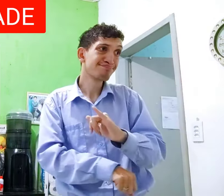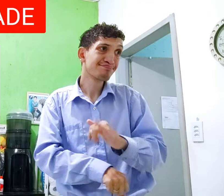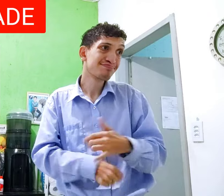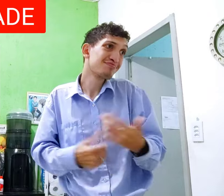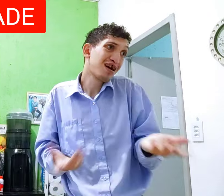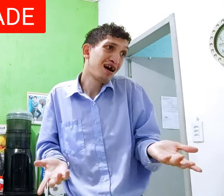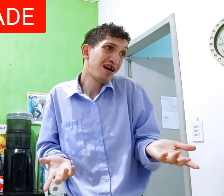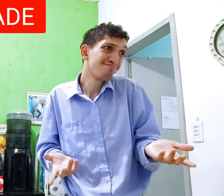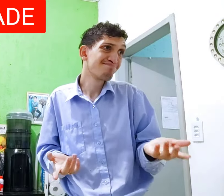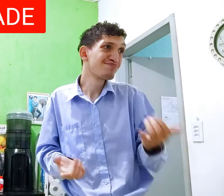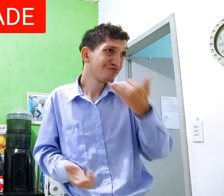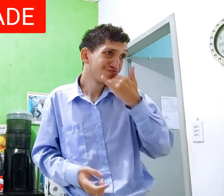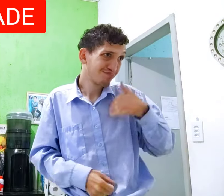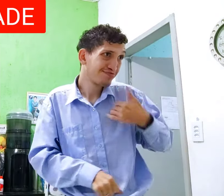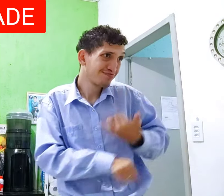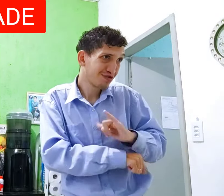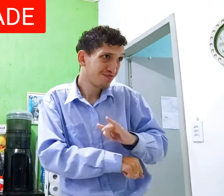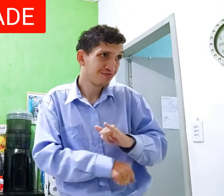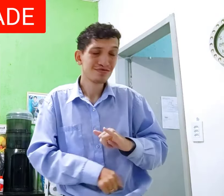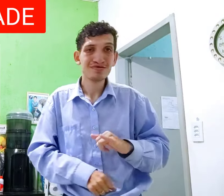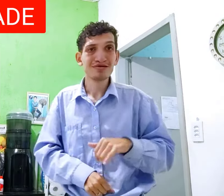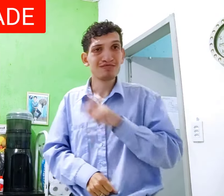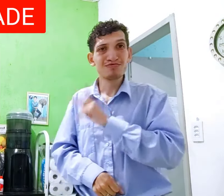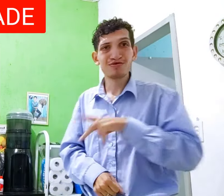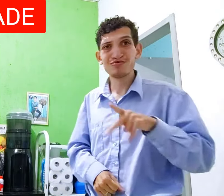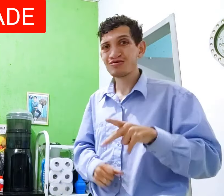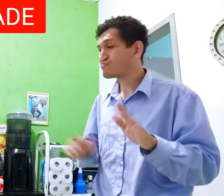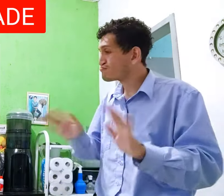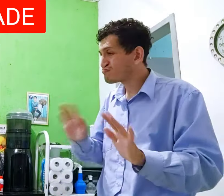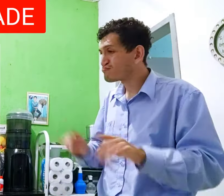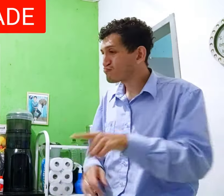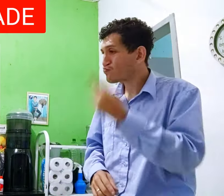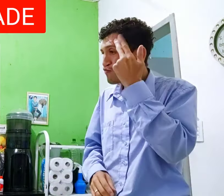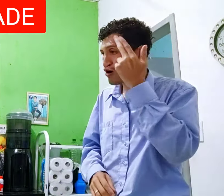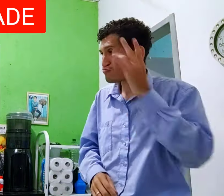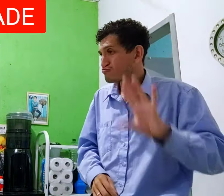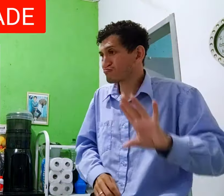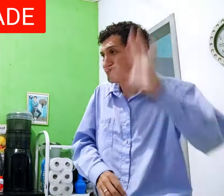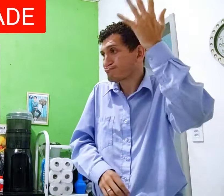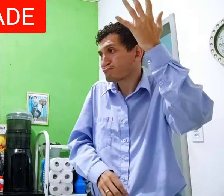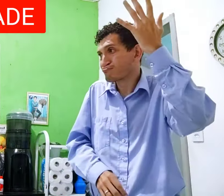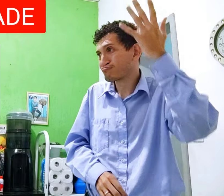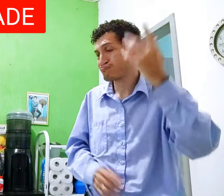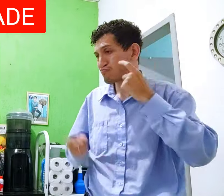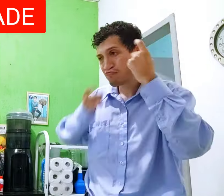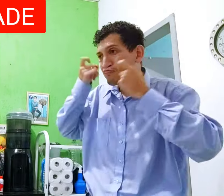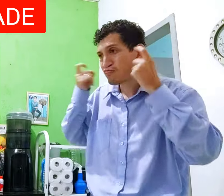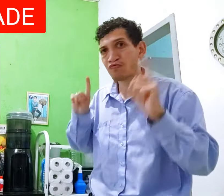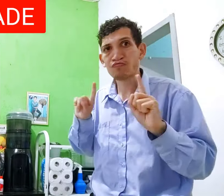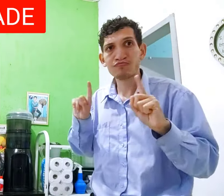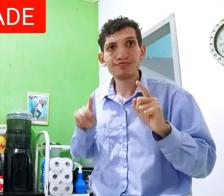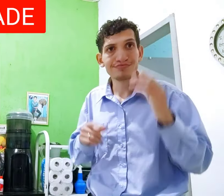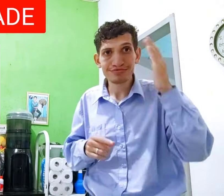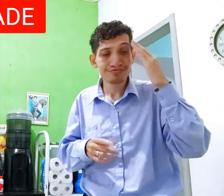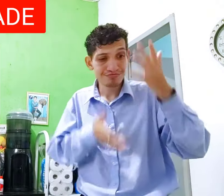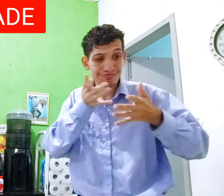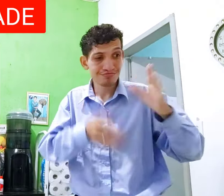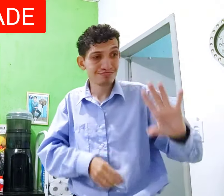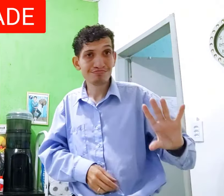Aí eu caltei Desculpa Eu caltei A professora Não, é normal Acontece AUSA-LIDADE Não se